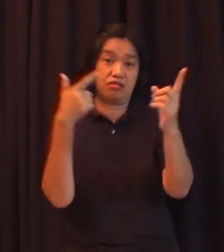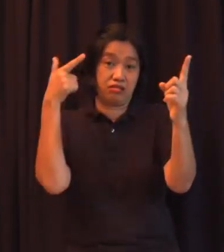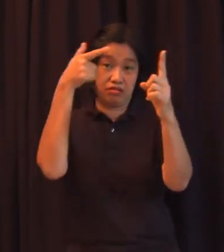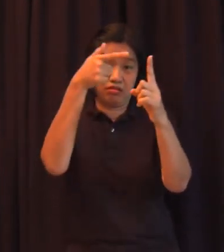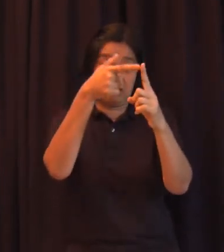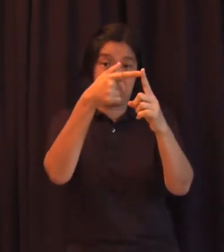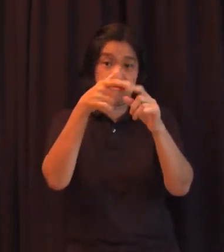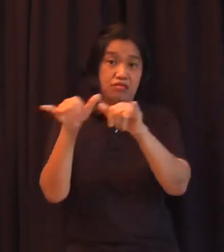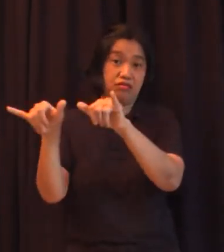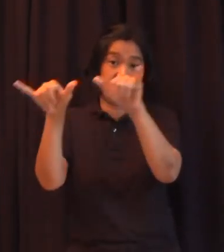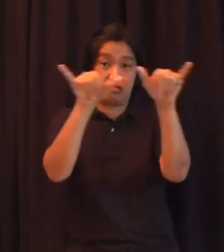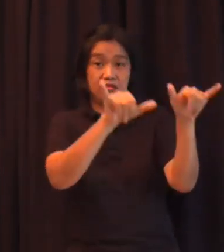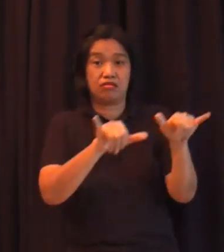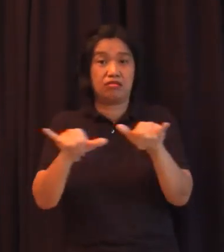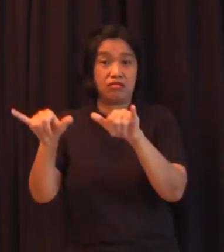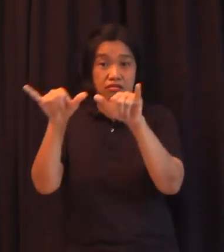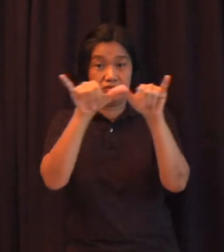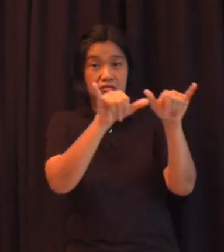standardized na wika.